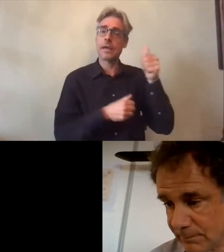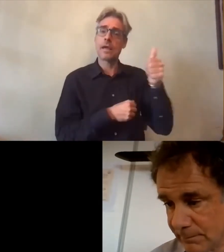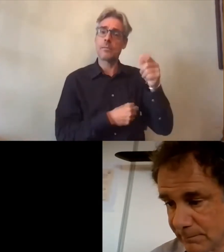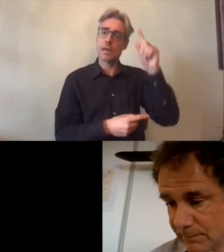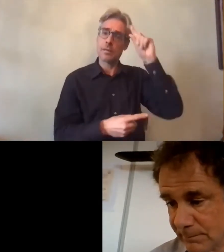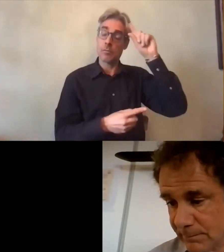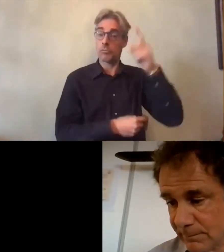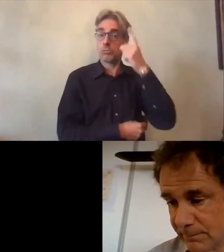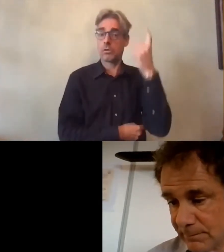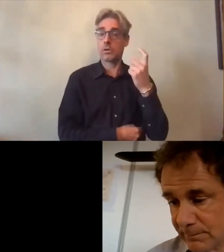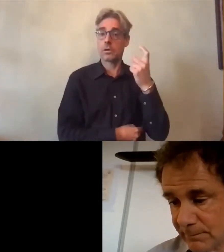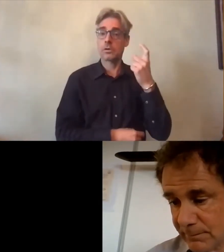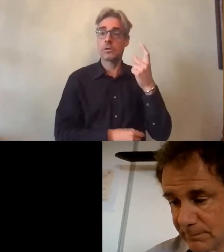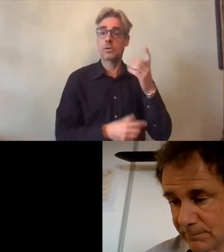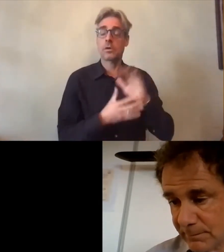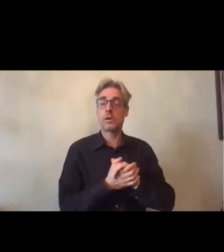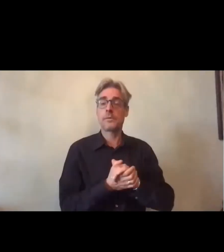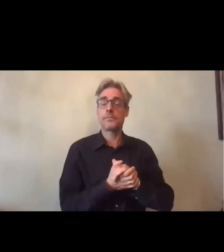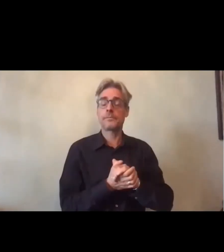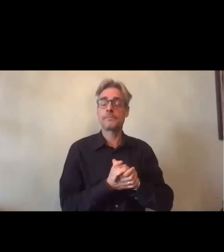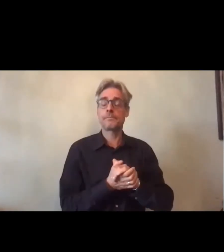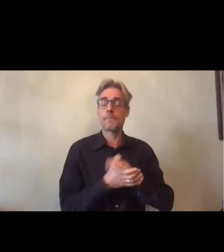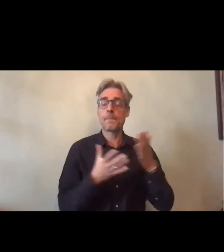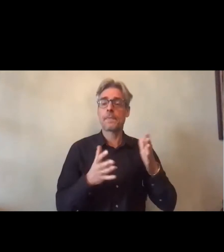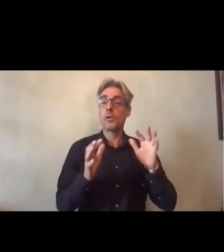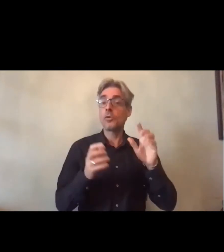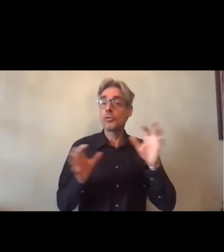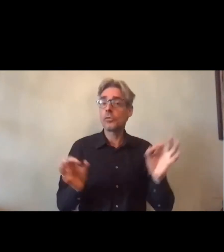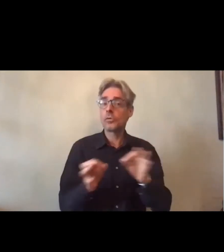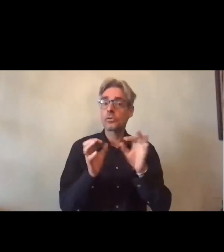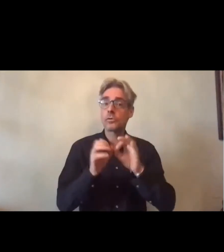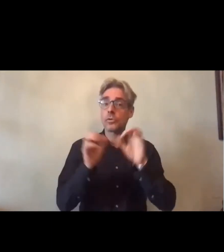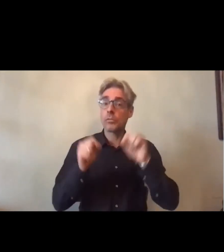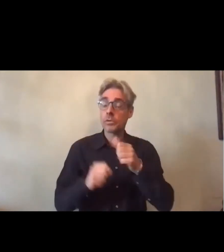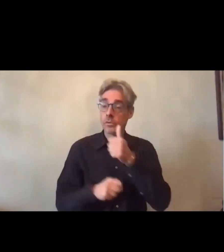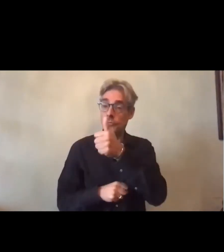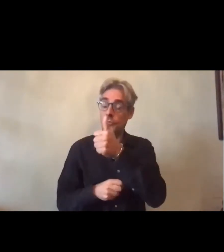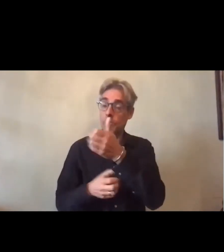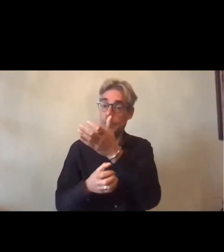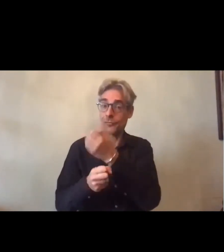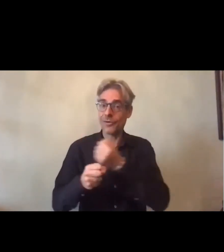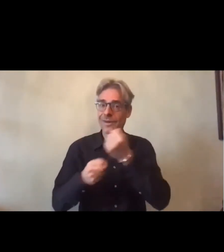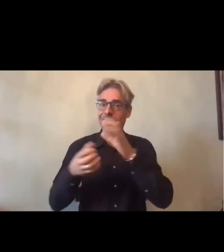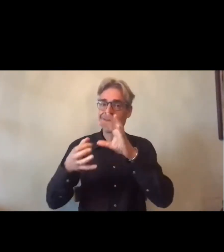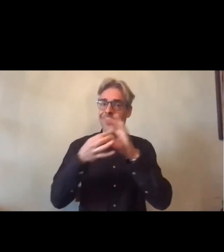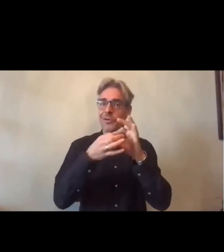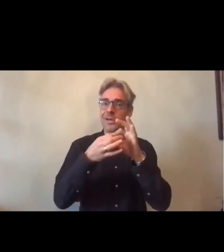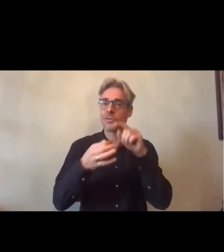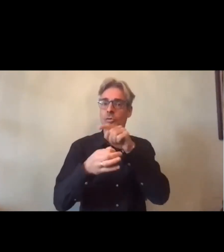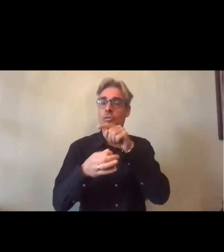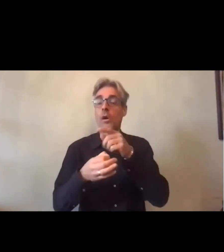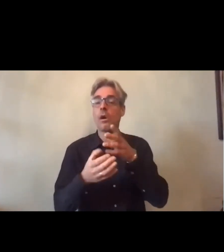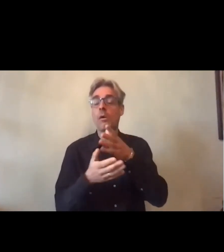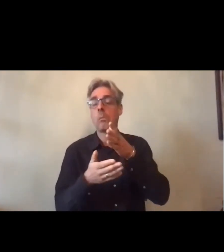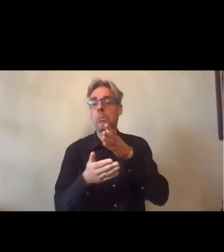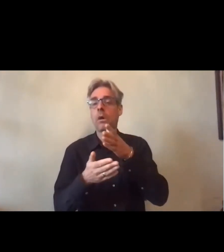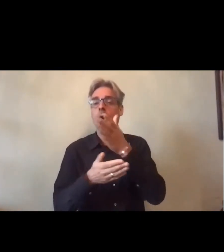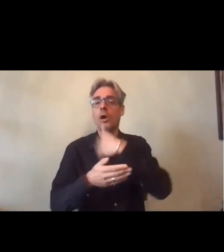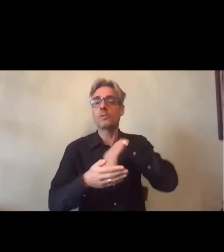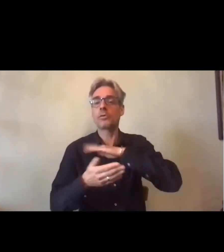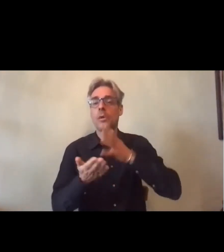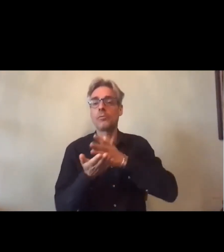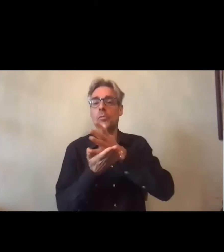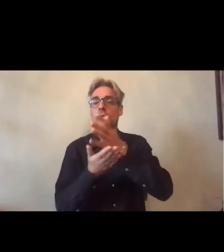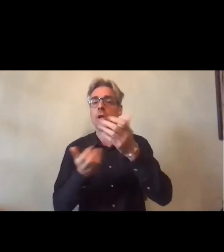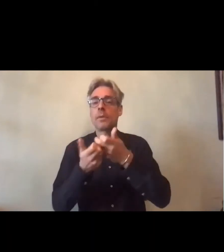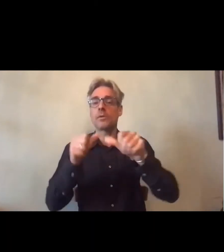justement par rapport à vos propos est-ce qu'il vous arrive de mettre en relation des porteurs de projets avec des laboratoires ou des équipes de